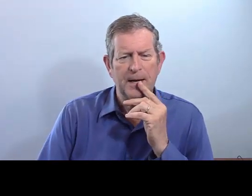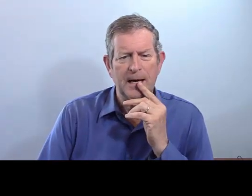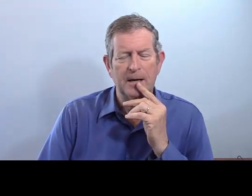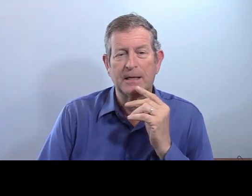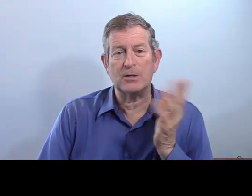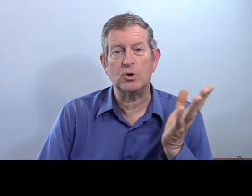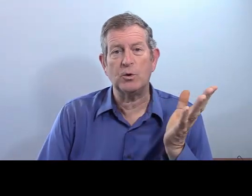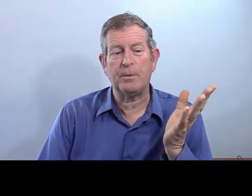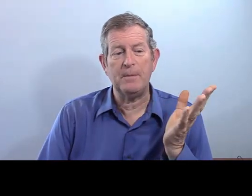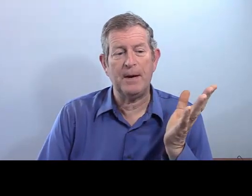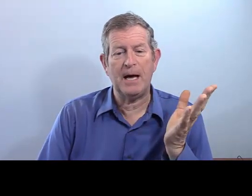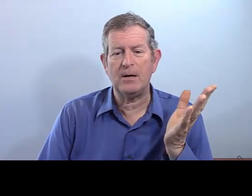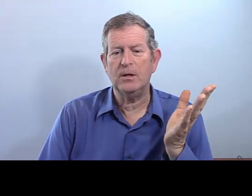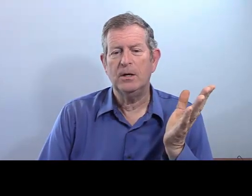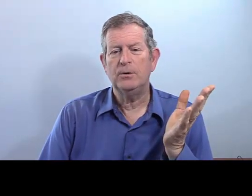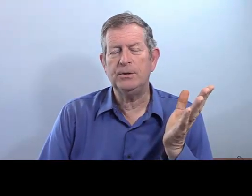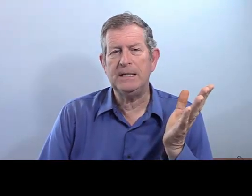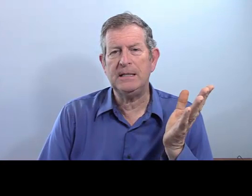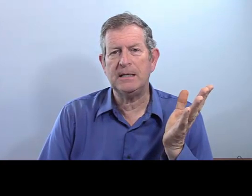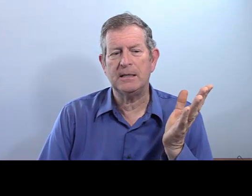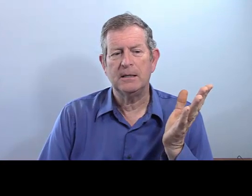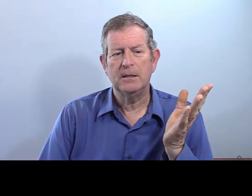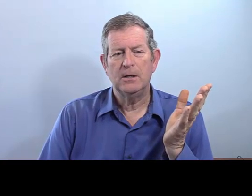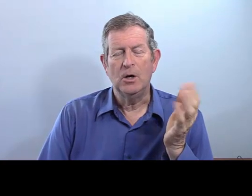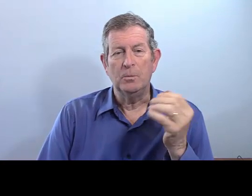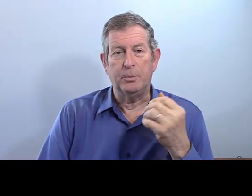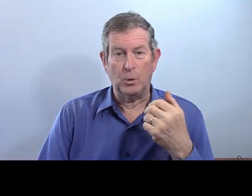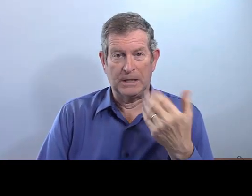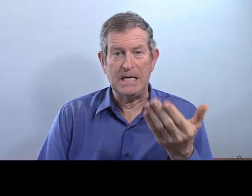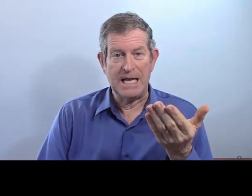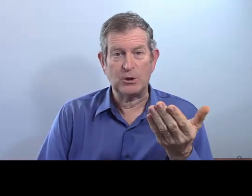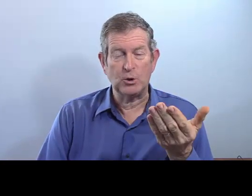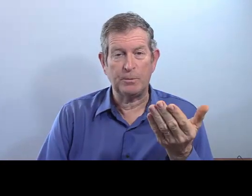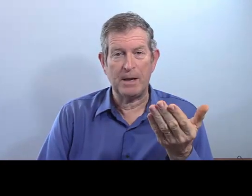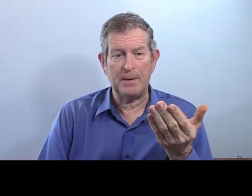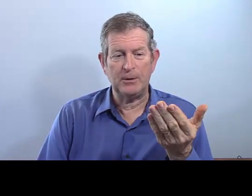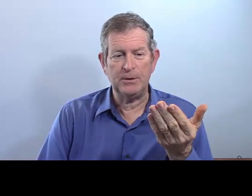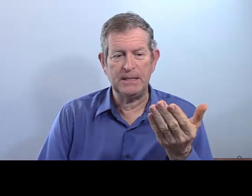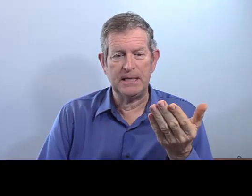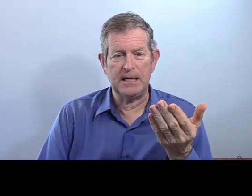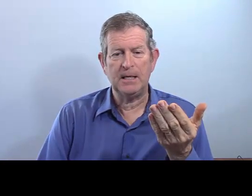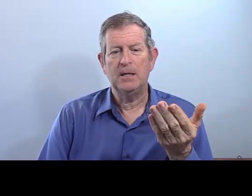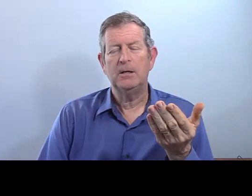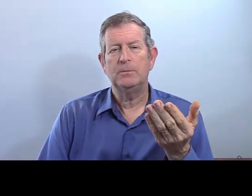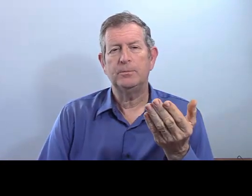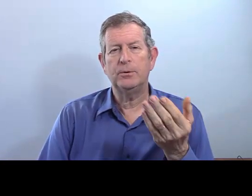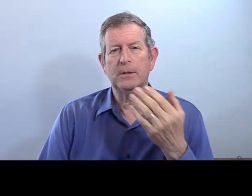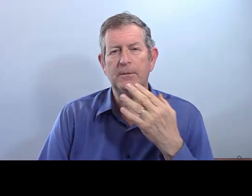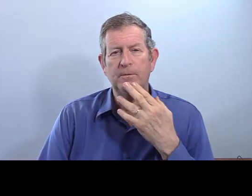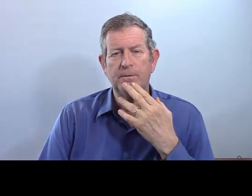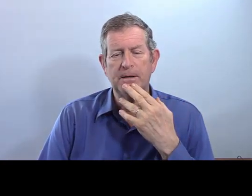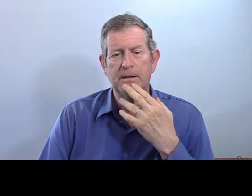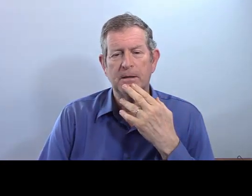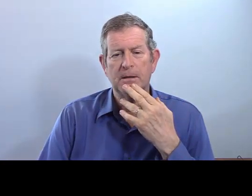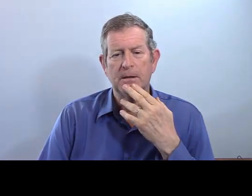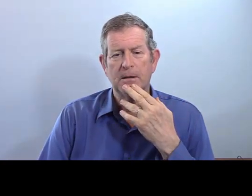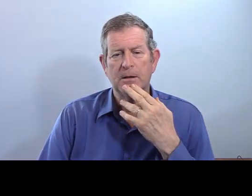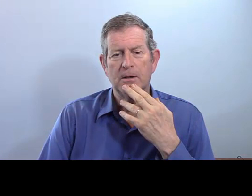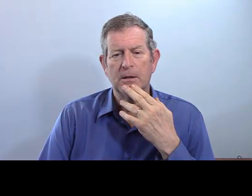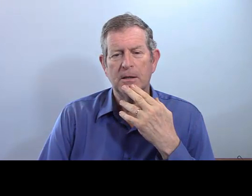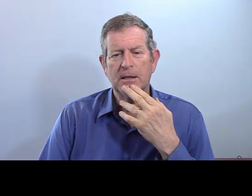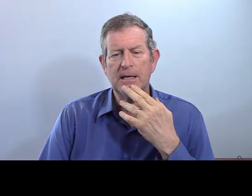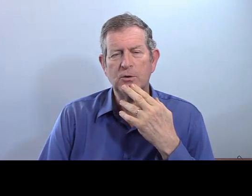Je prépare. Qu'est-ce que je prépare ? Le dîner. Pour qui est-ce que je prépare le dîner ? Pour la fille.